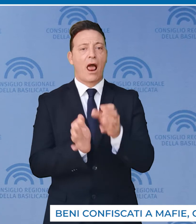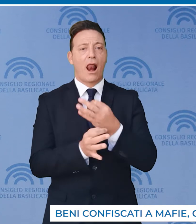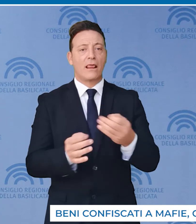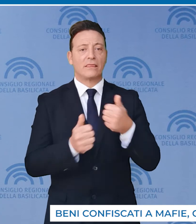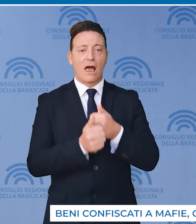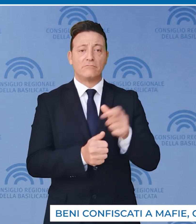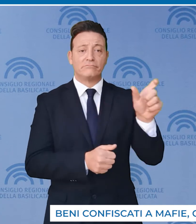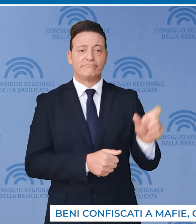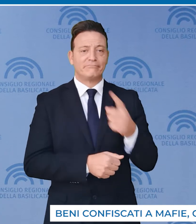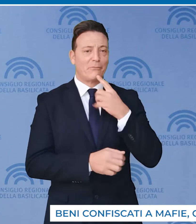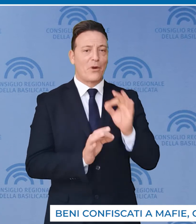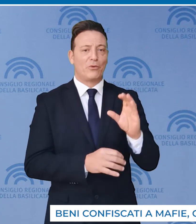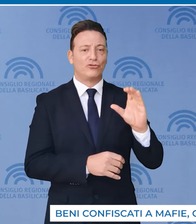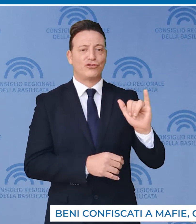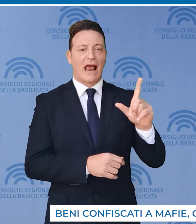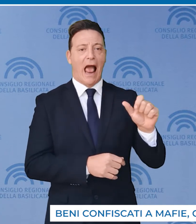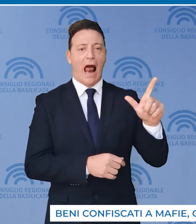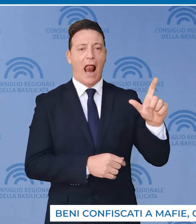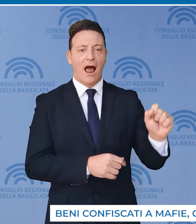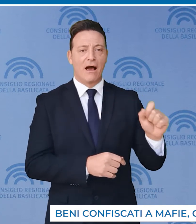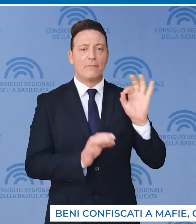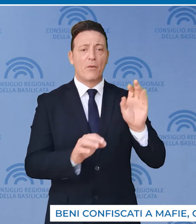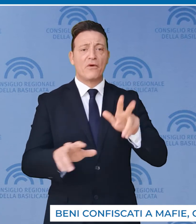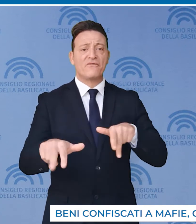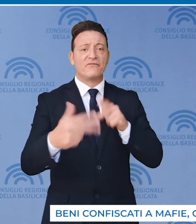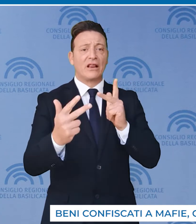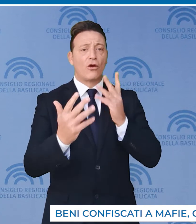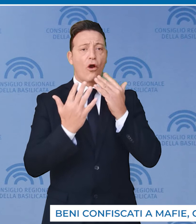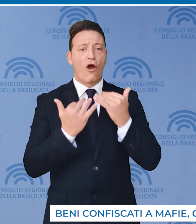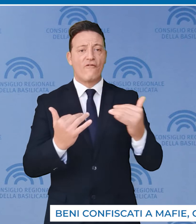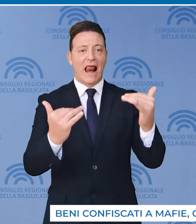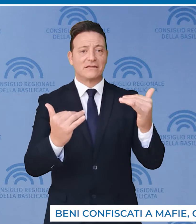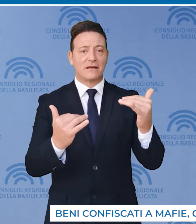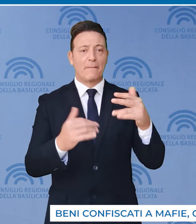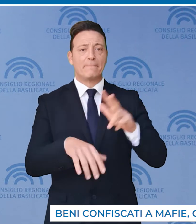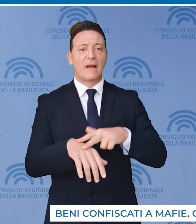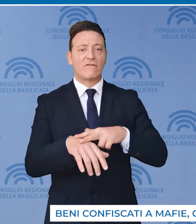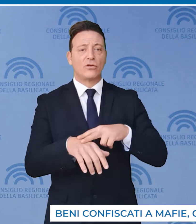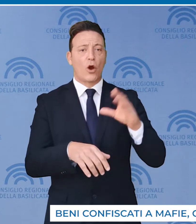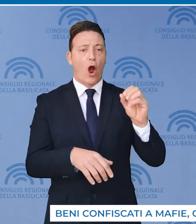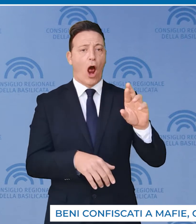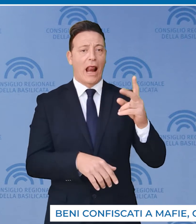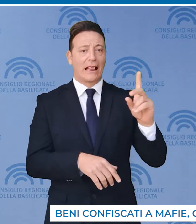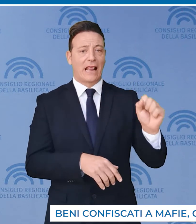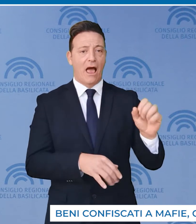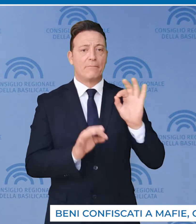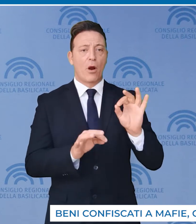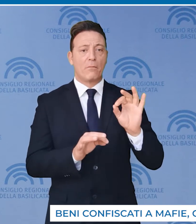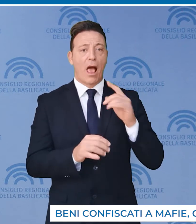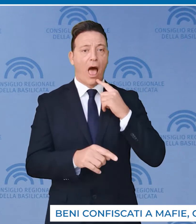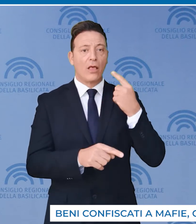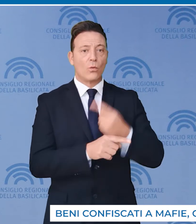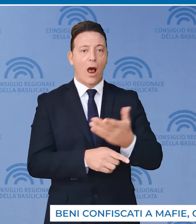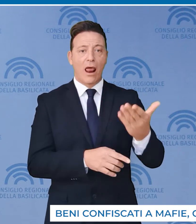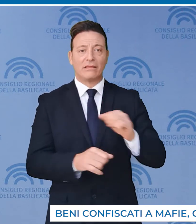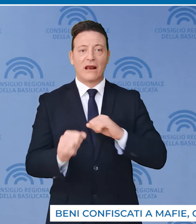legalità Cicala, nel corso di una videoconferenza con il prefetto Bruno Corda, attuale